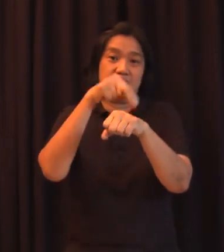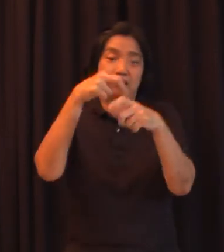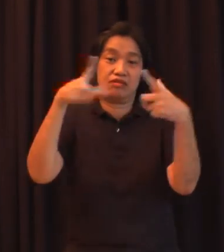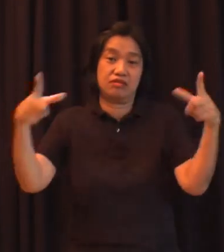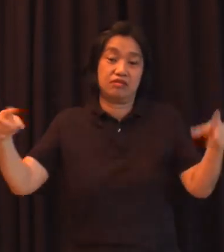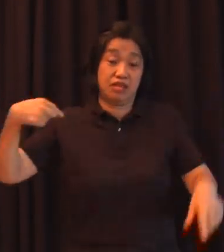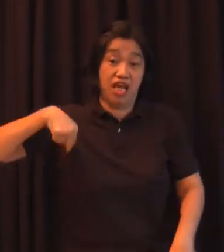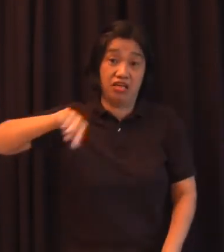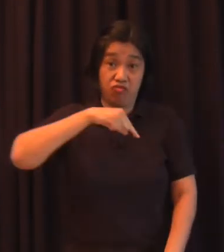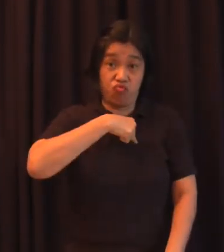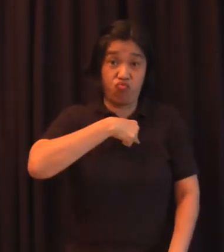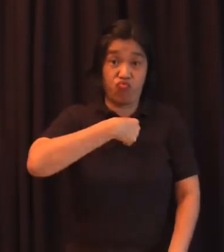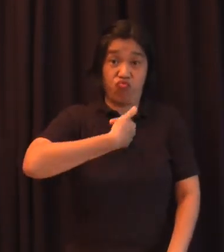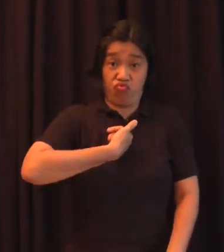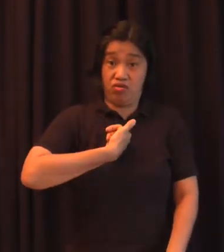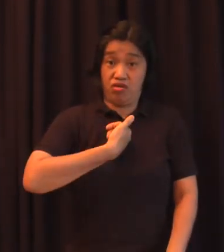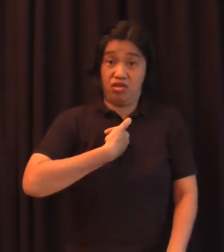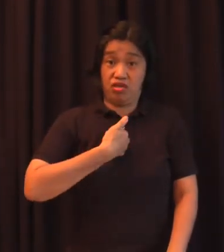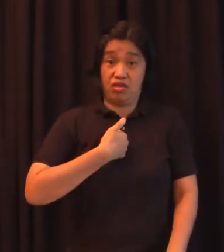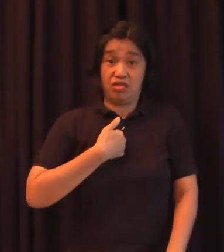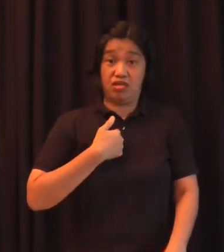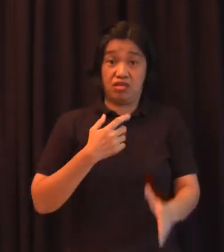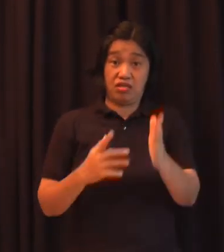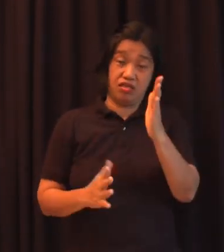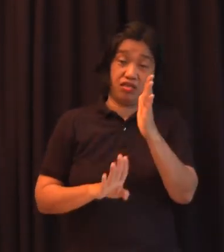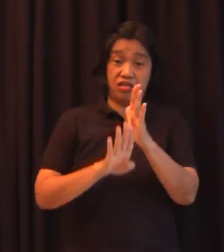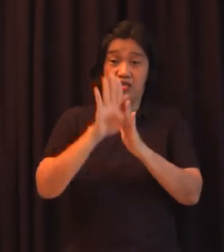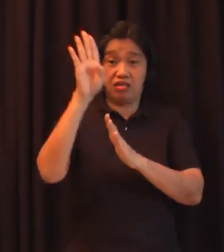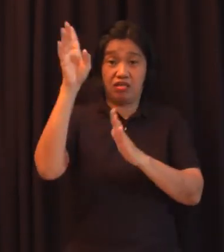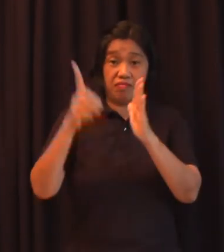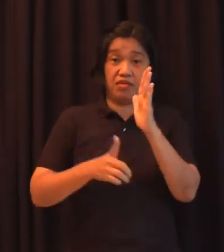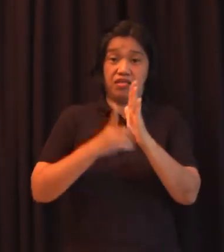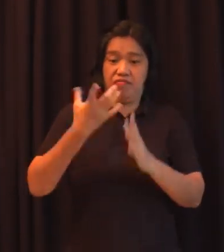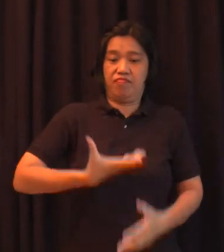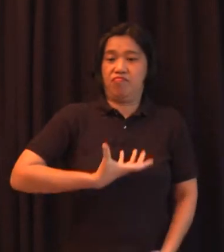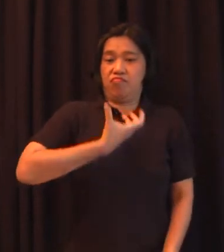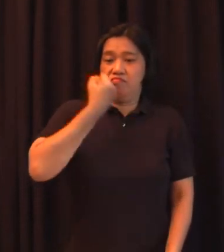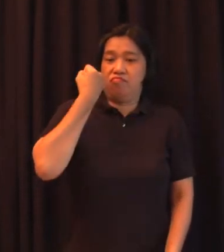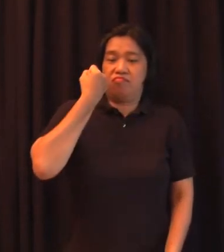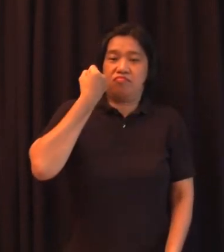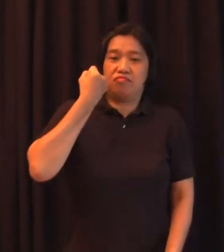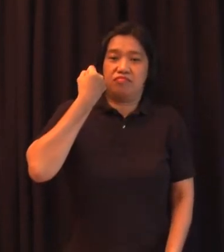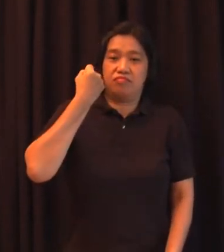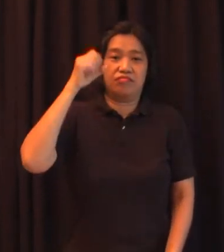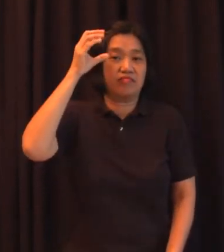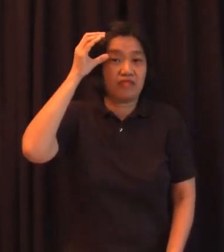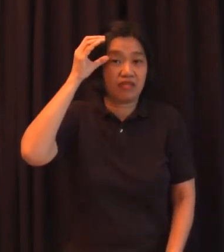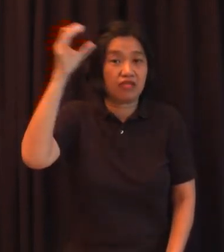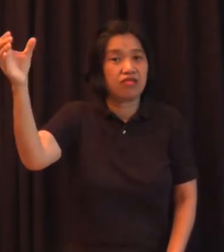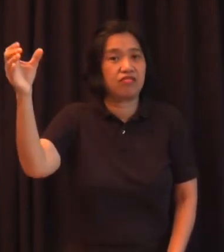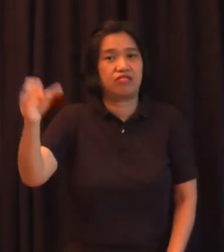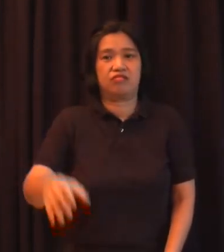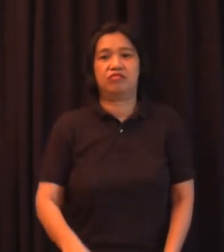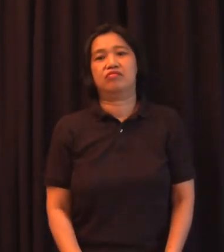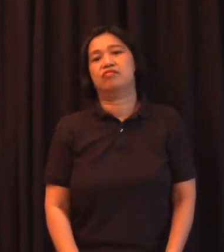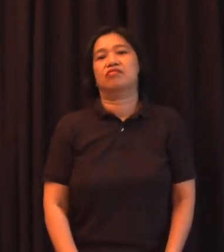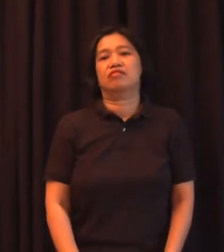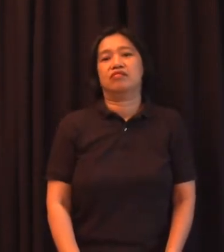makadevelop na sarili natin mga konsepto konsepto sa intellectual na